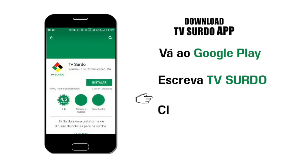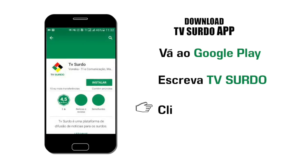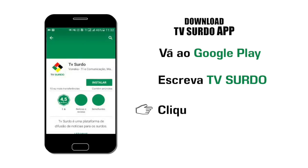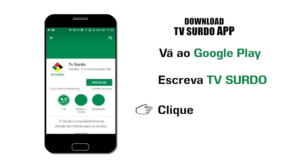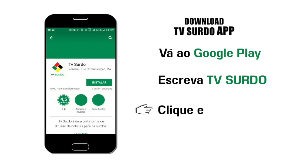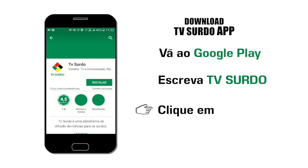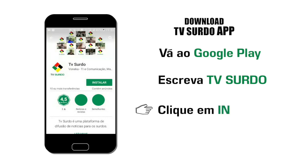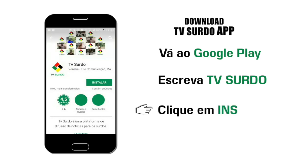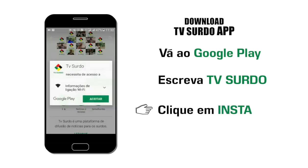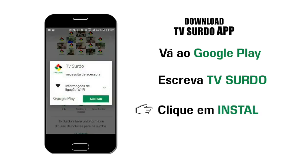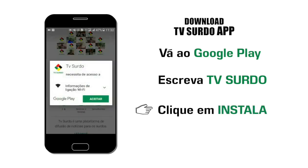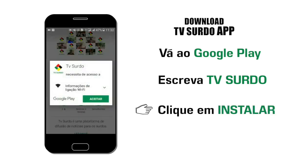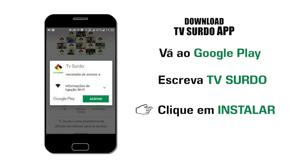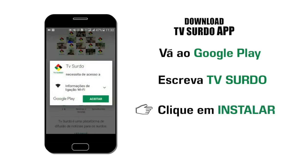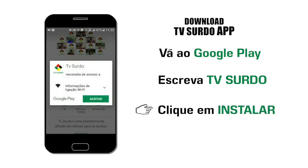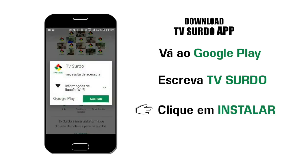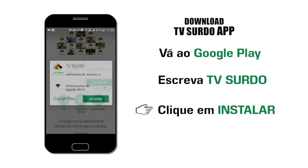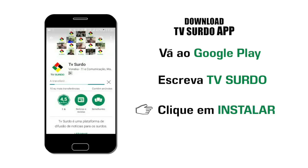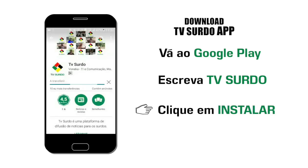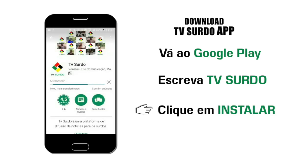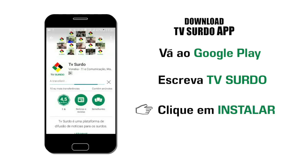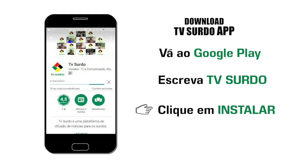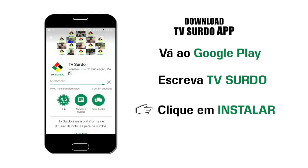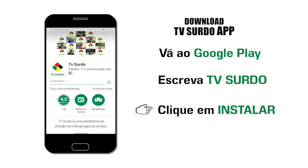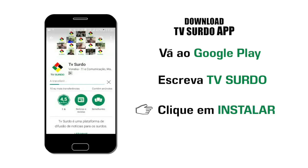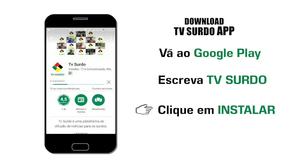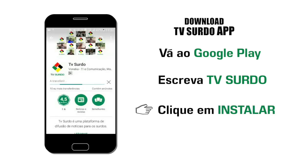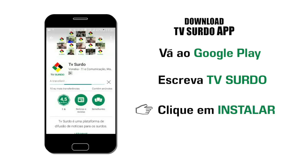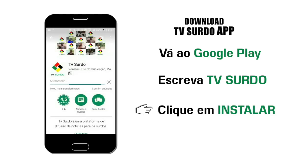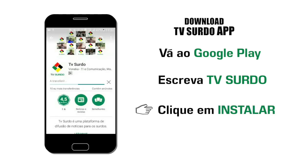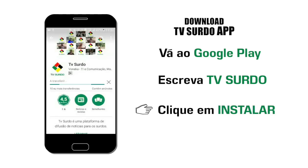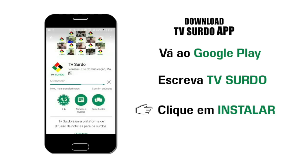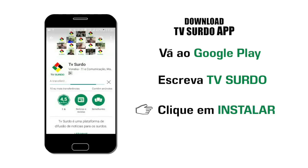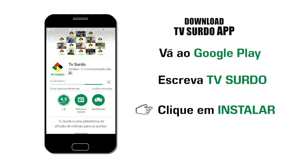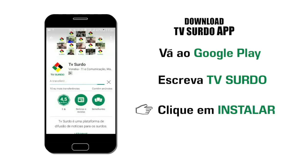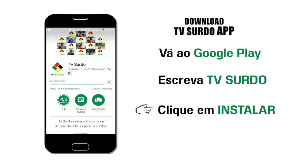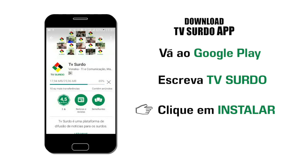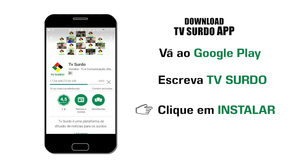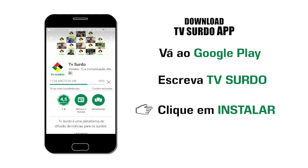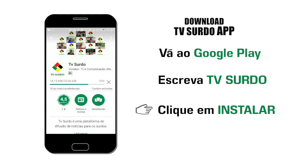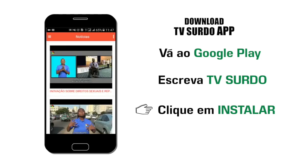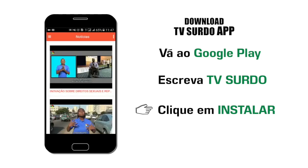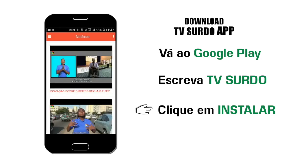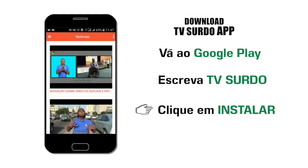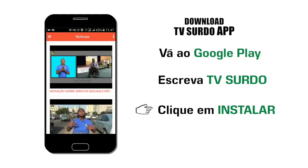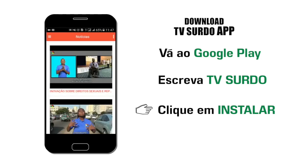clique no ícone com o emblema da TV Surdo e de seguida instale e já está